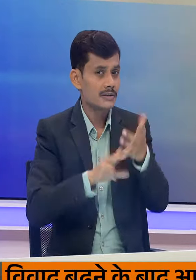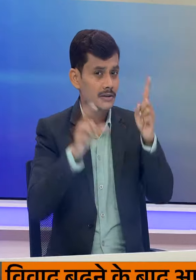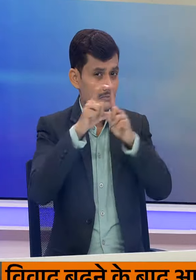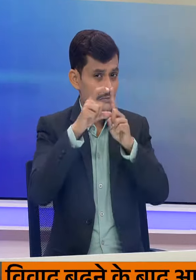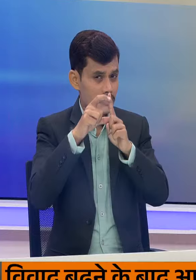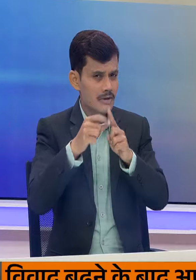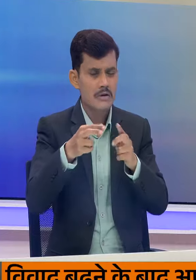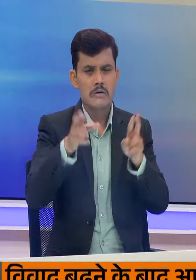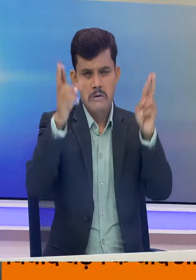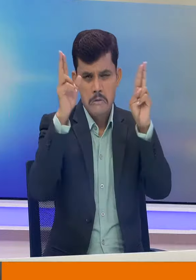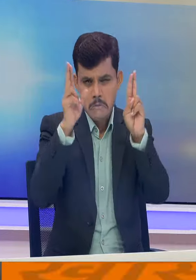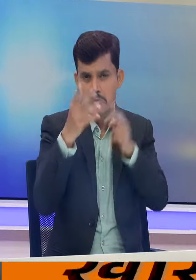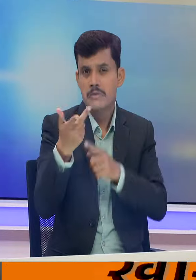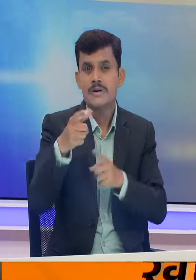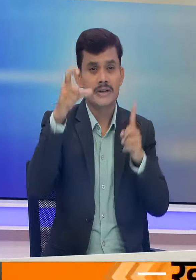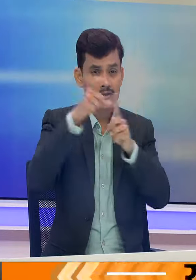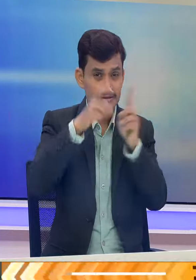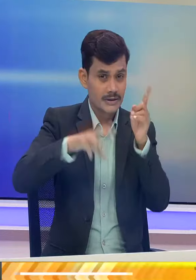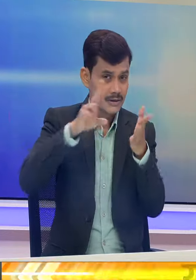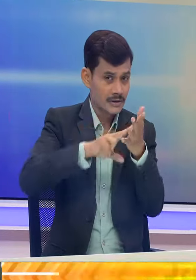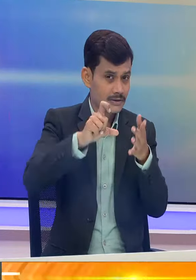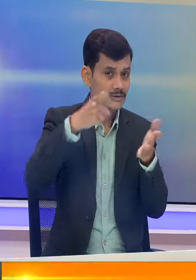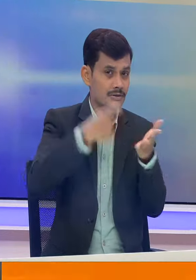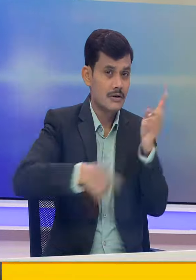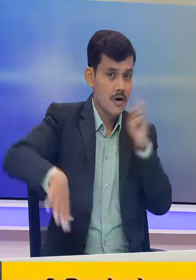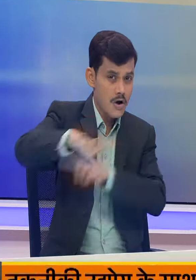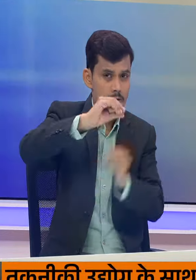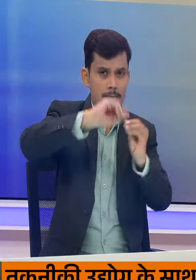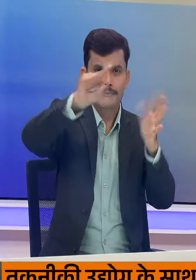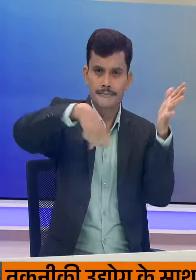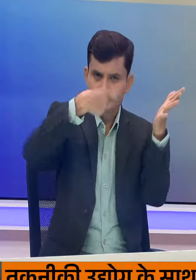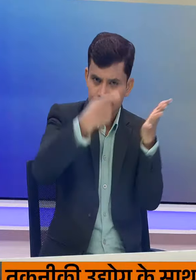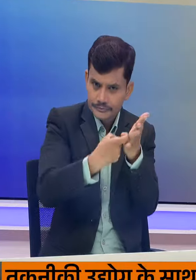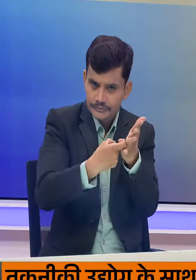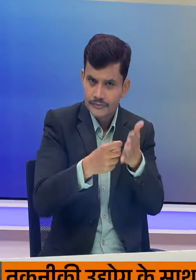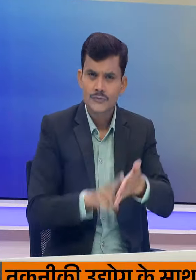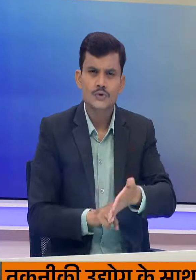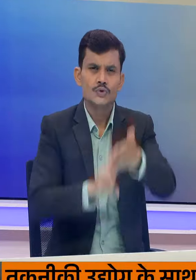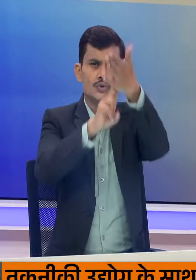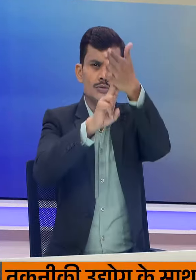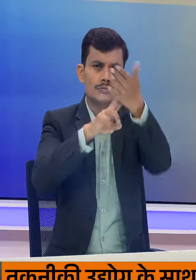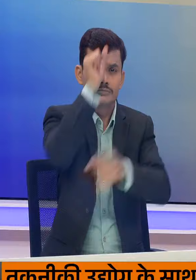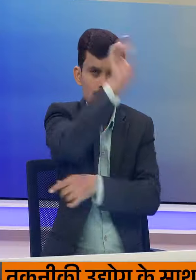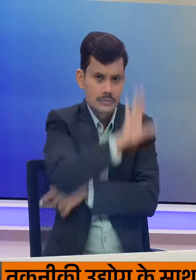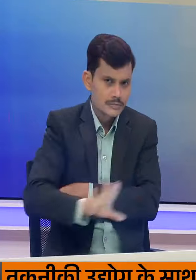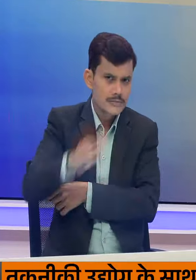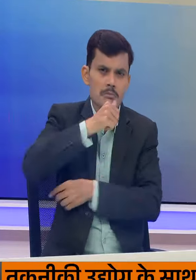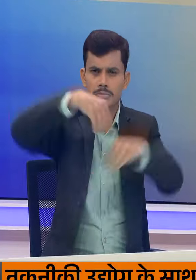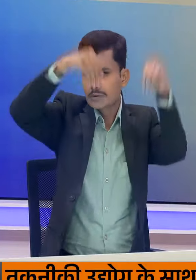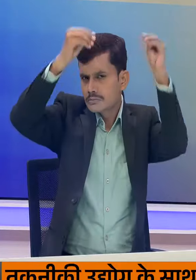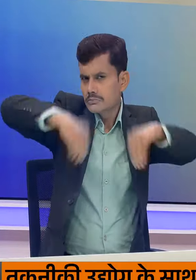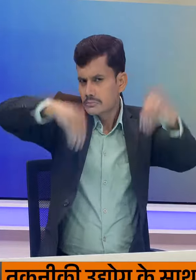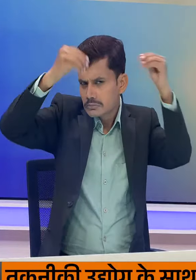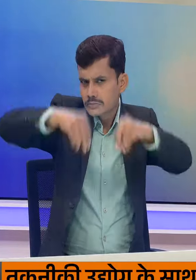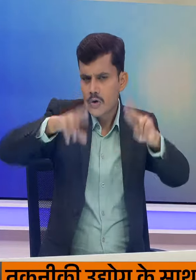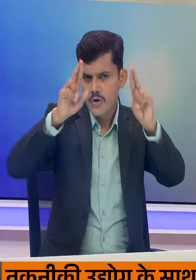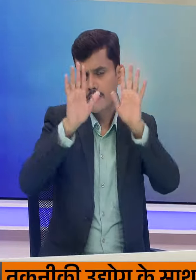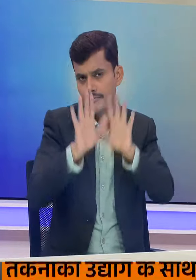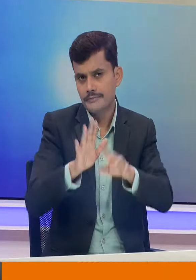पूर्वानुमान के अनुसार दिल्ली एंसियार सहित बिहार और उत्तरी भारत के कई इलाकों में बारिश की समभावना है